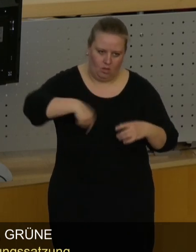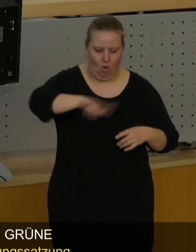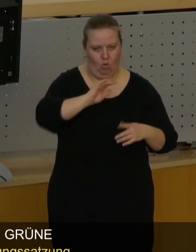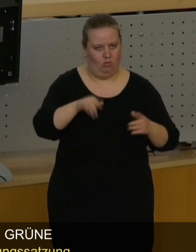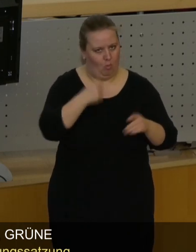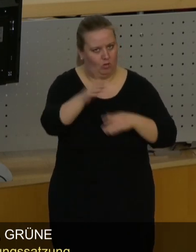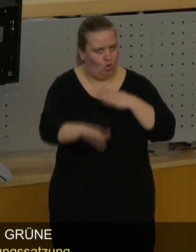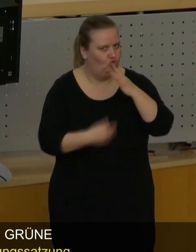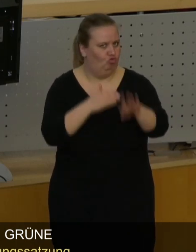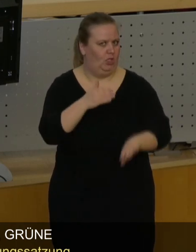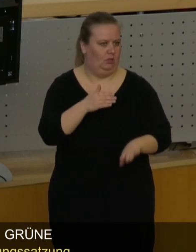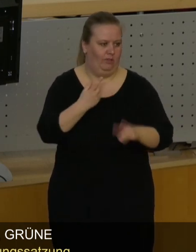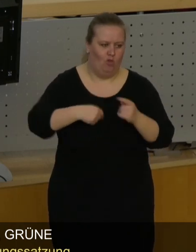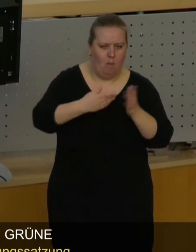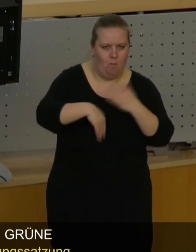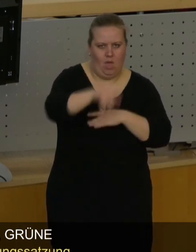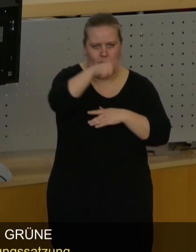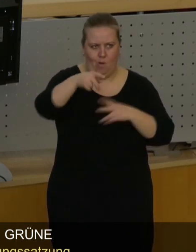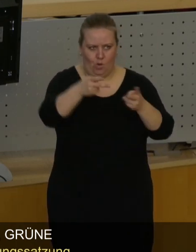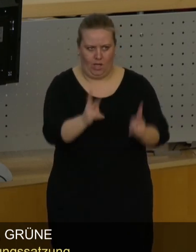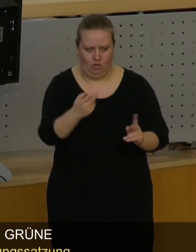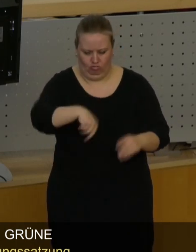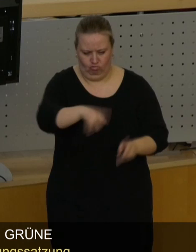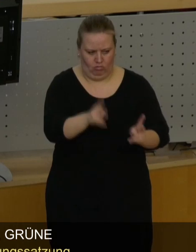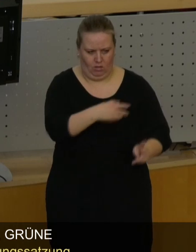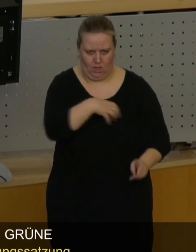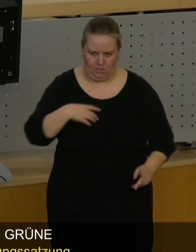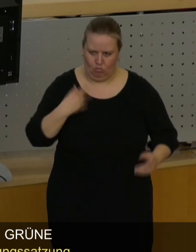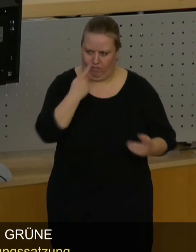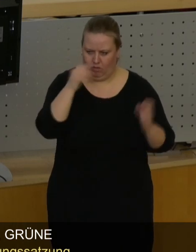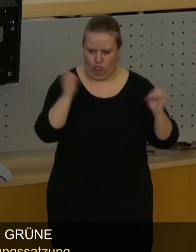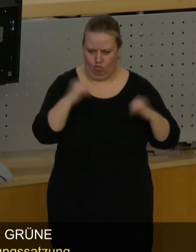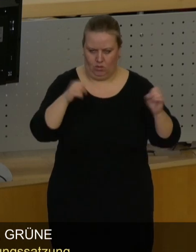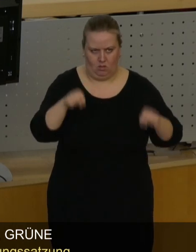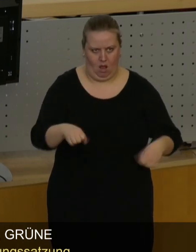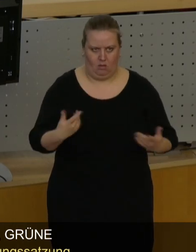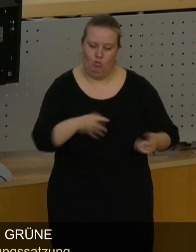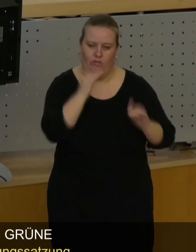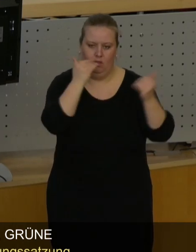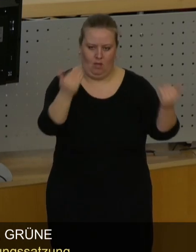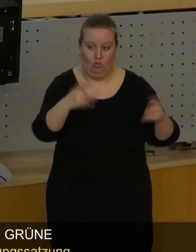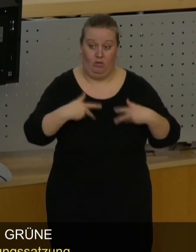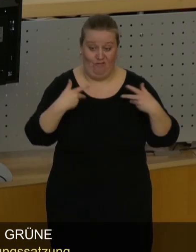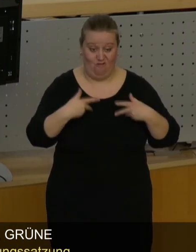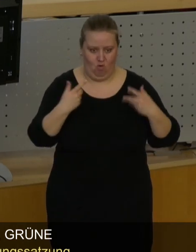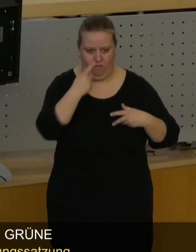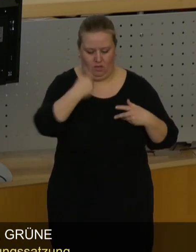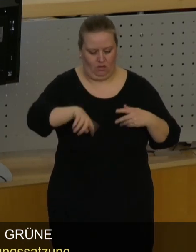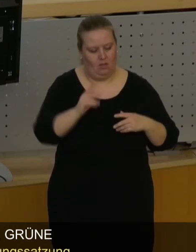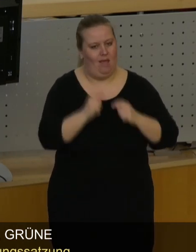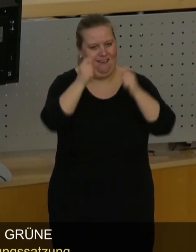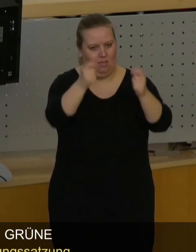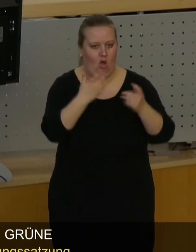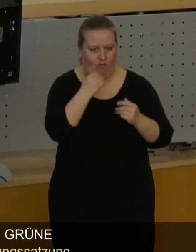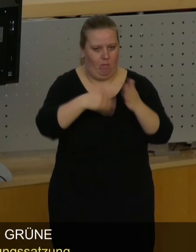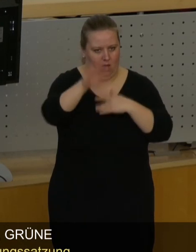weiteren Schritt für mehr Bürgerrechte in dieser Stadt mit dem heutigen Beschluss erreichen werden. Vielen Dank und ich freue mich darauf, dass dieser Antrag